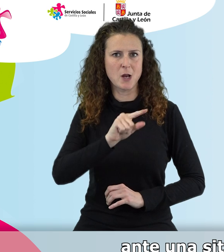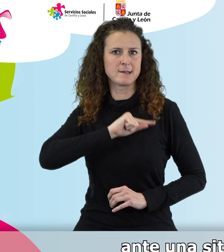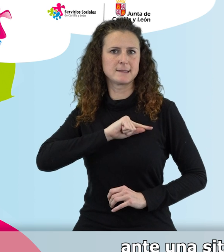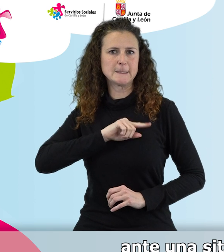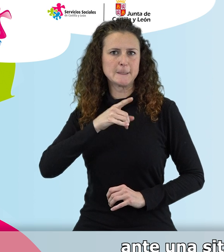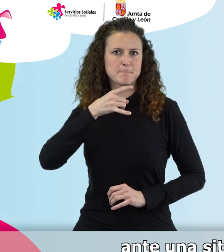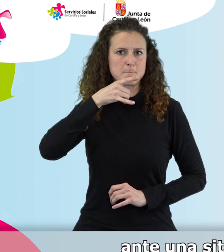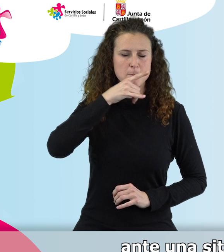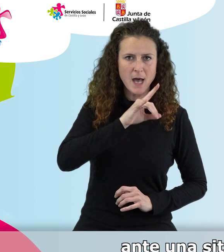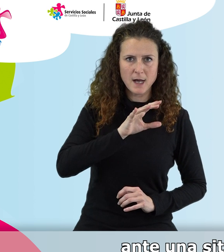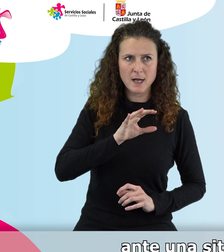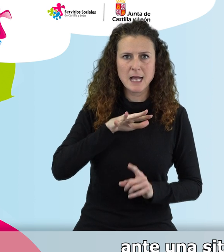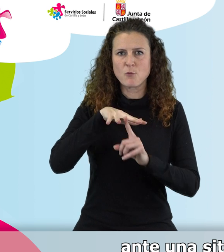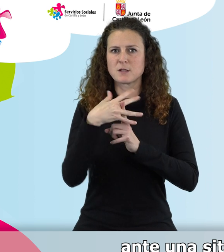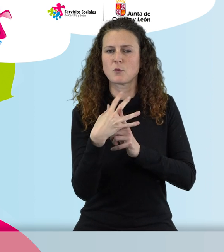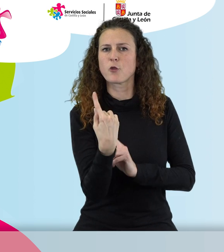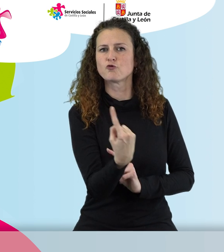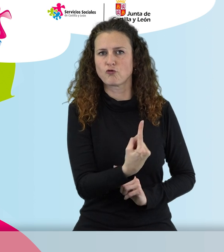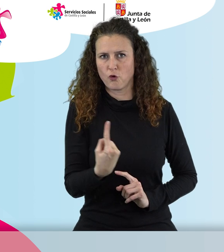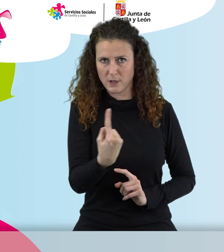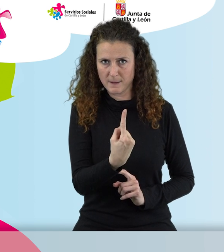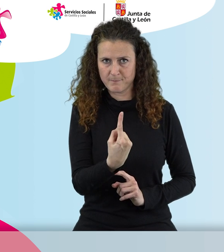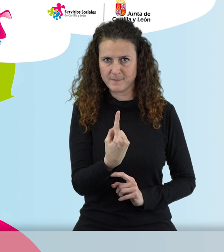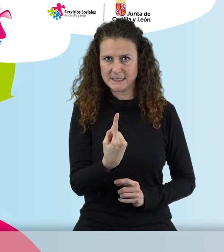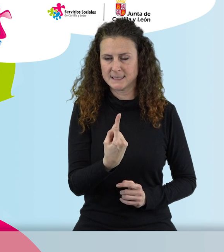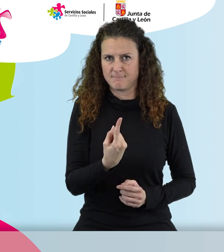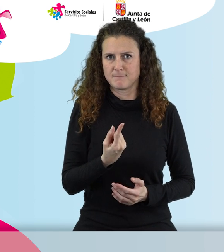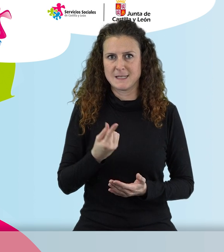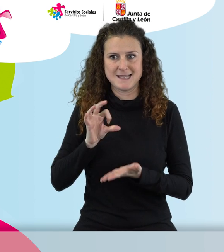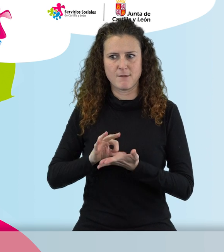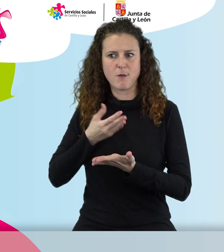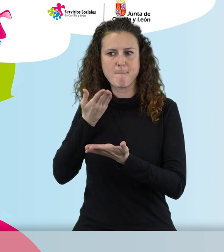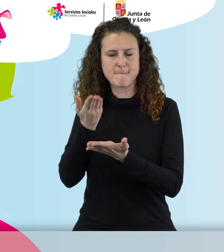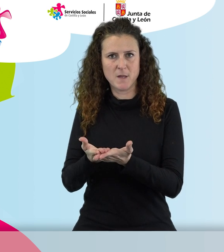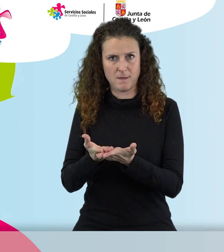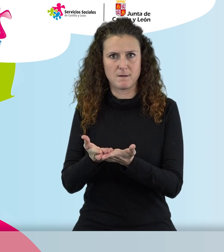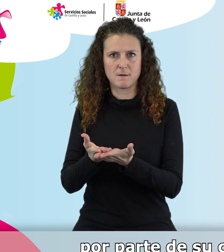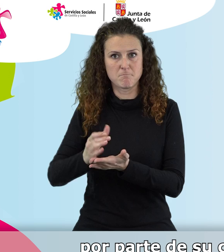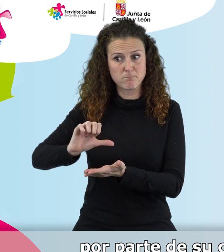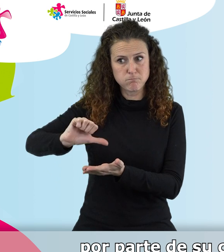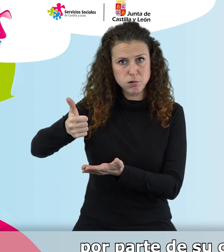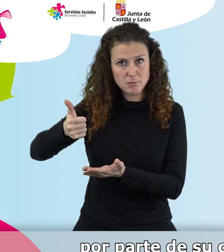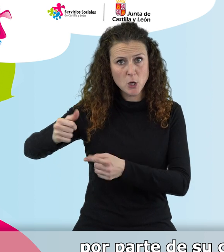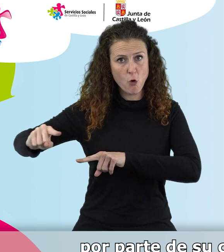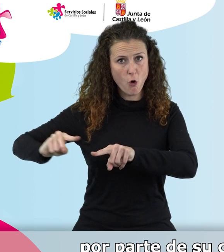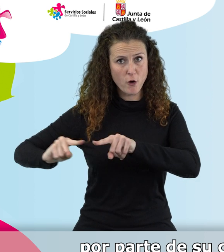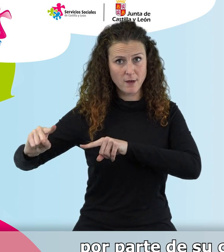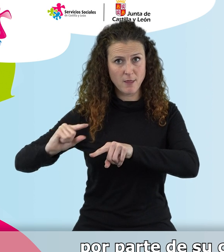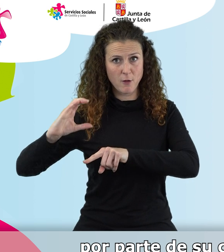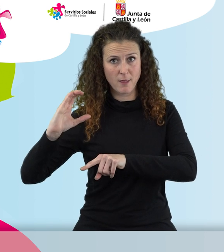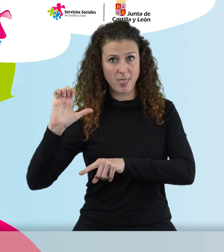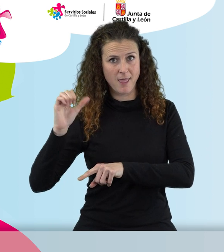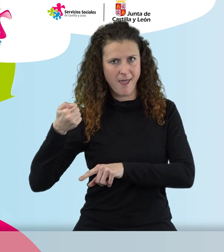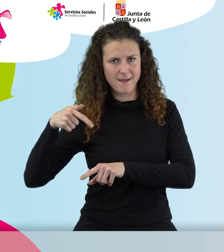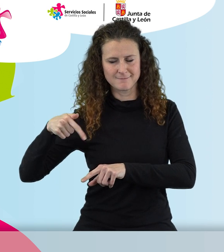malestar ante una situación de soledad no deseada y decide solicitar el servicio tras una activación de ese servicio por parte de su coordinador de caso de CEAS,